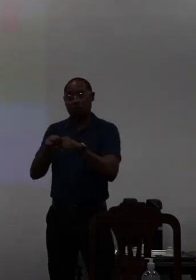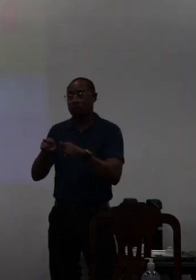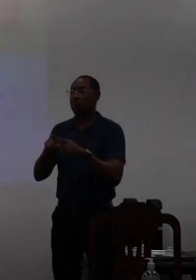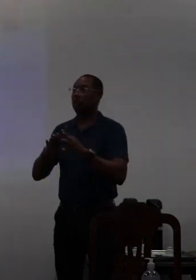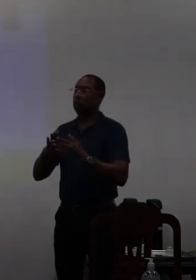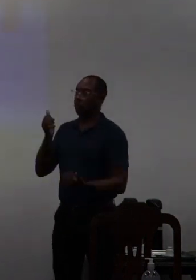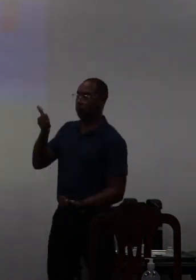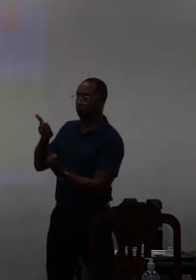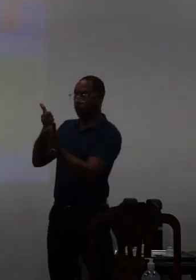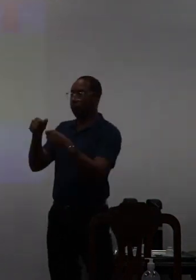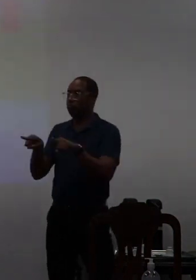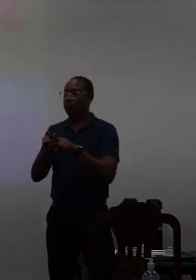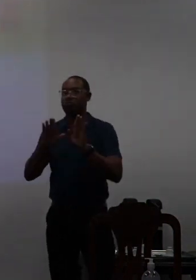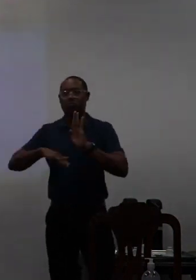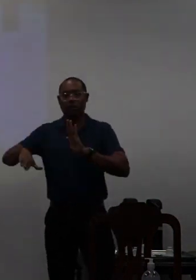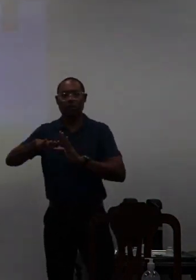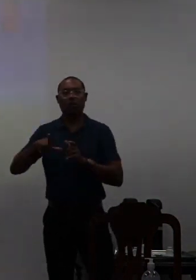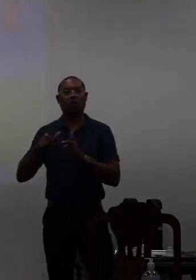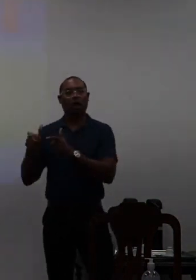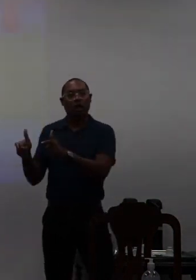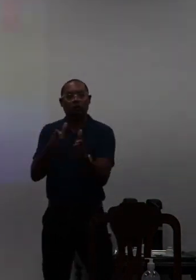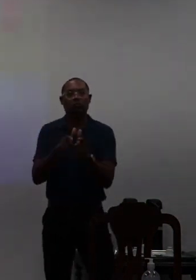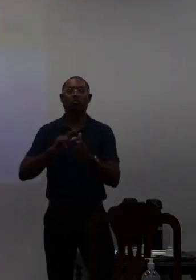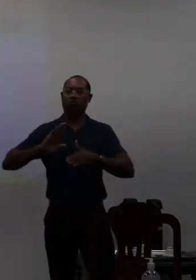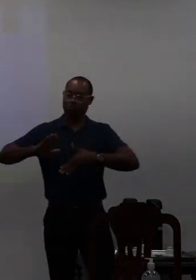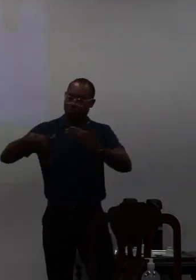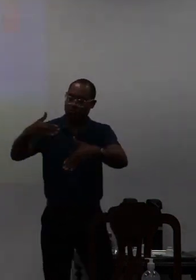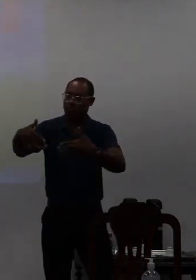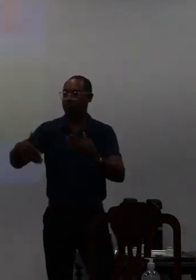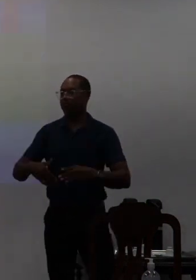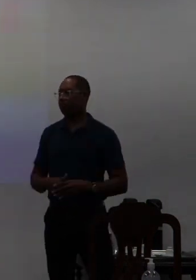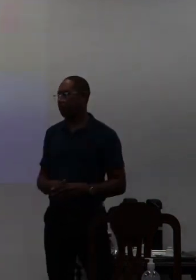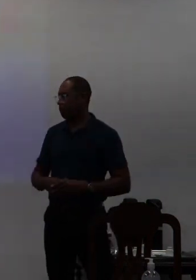dava suporte a esses setores nesse processo